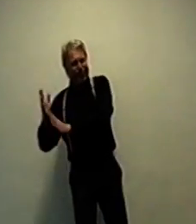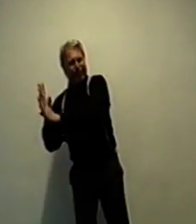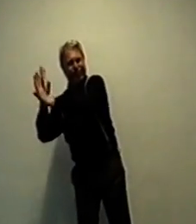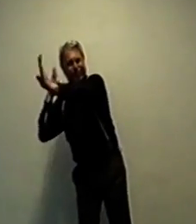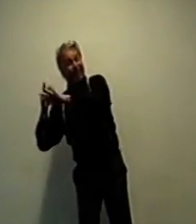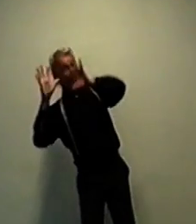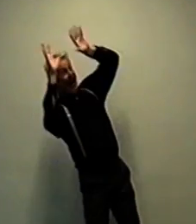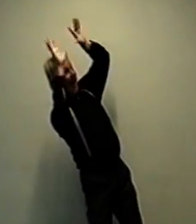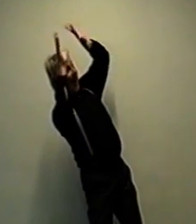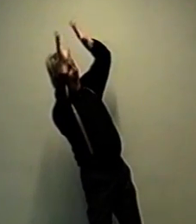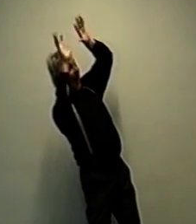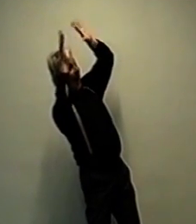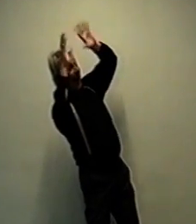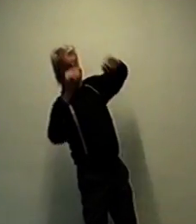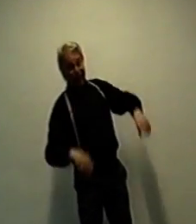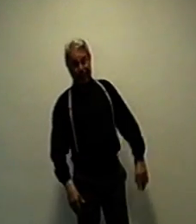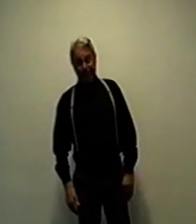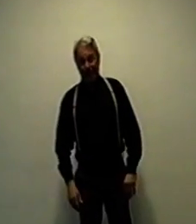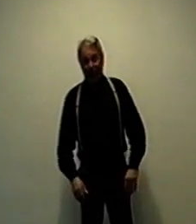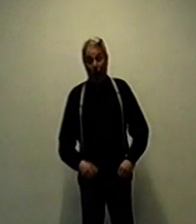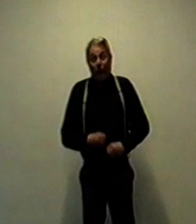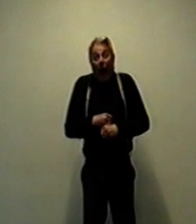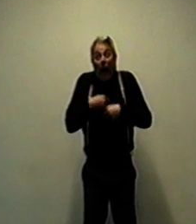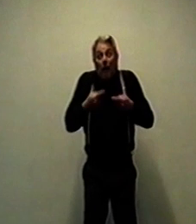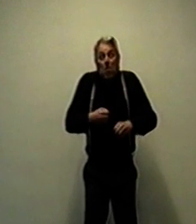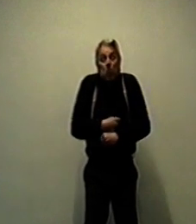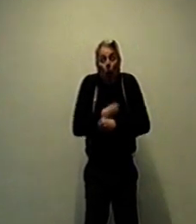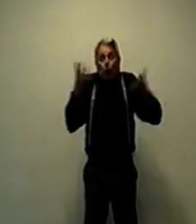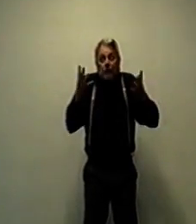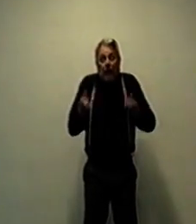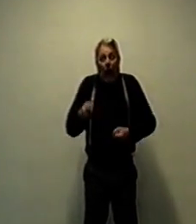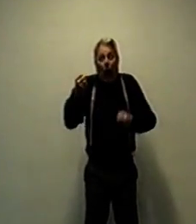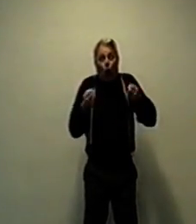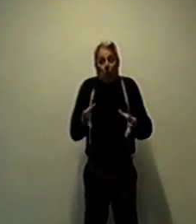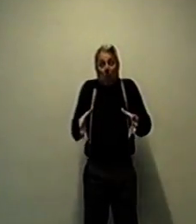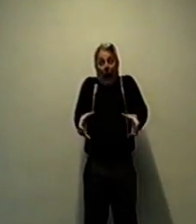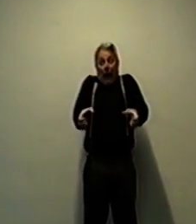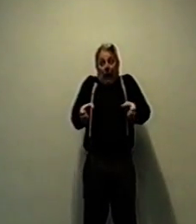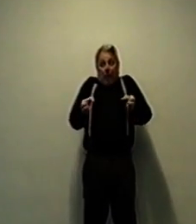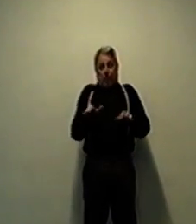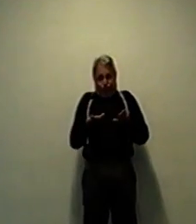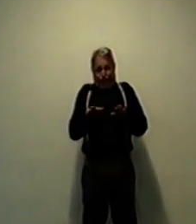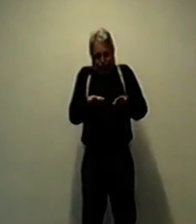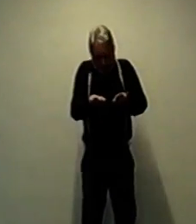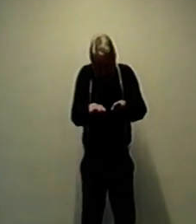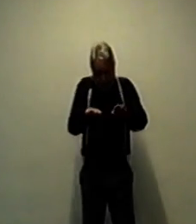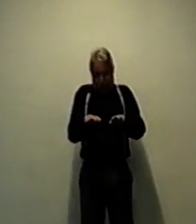hinweisen, die sie nicht sehen. Ich sage, dass ich nur die Hand war. Aber ich sage nicht, dass die Hand